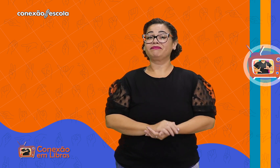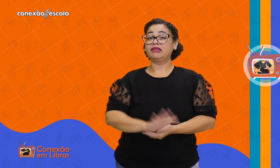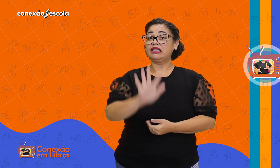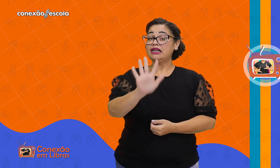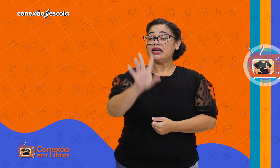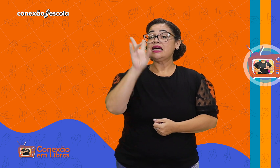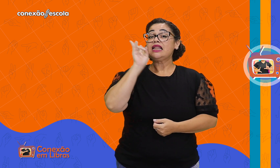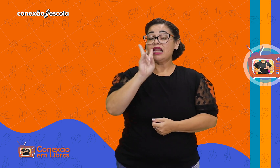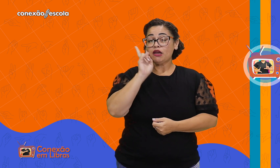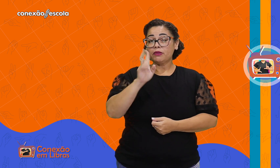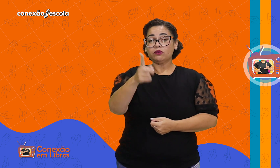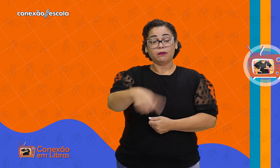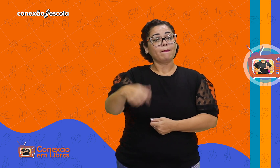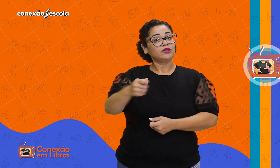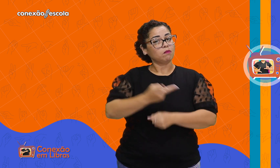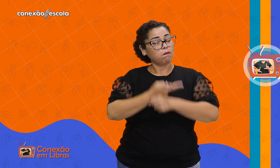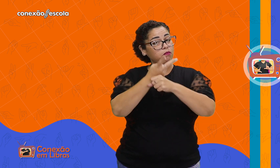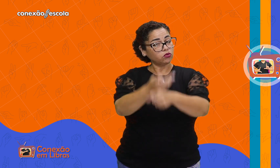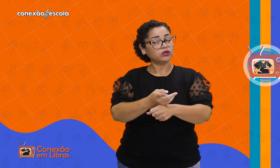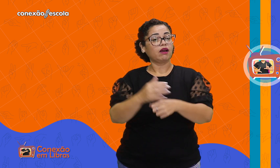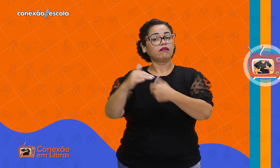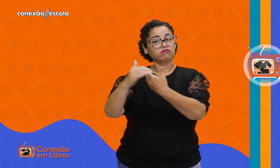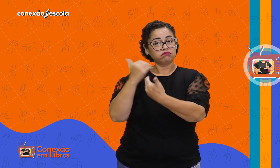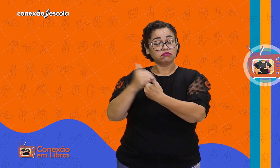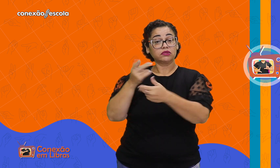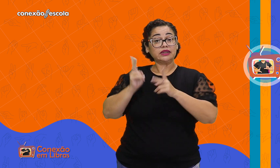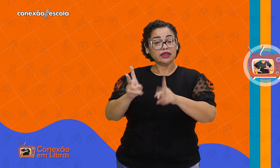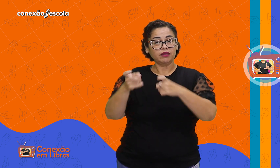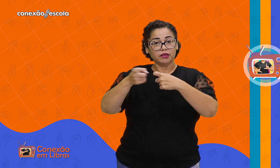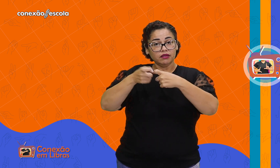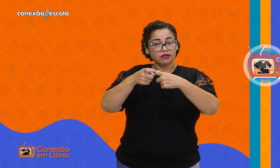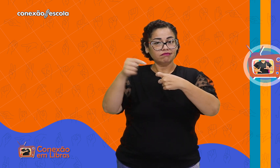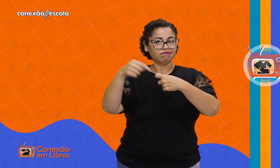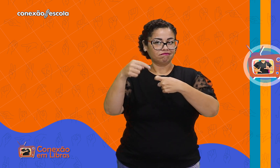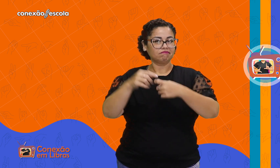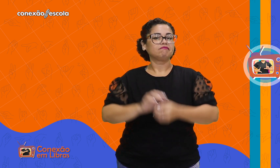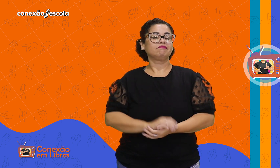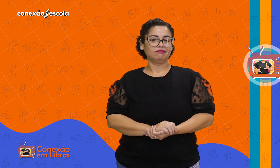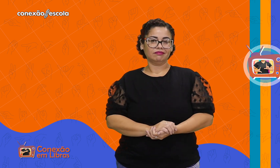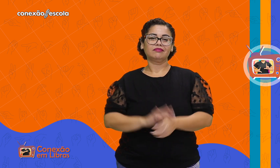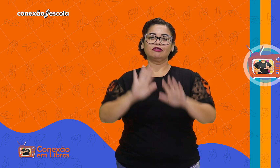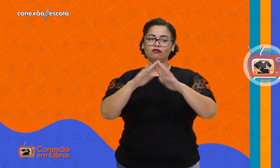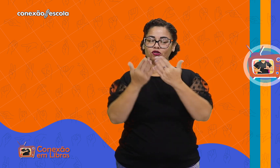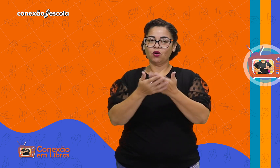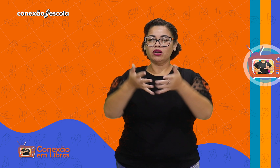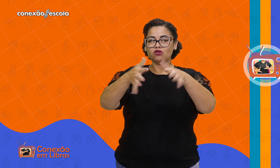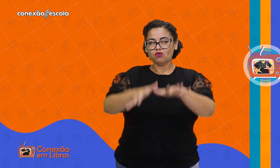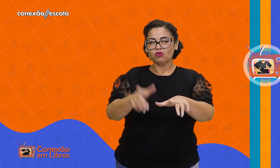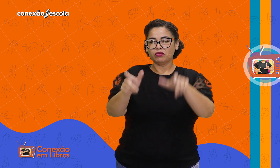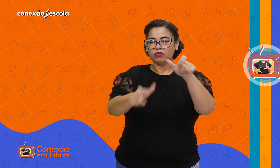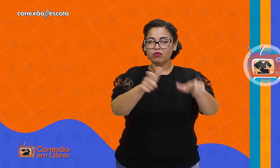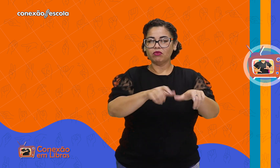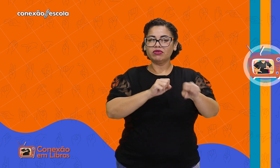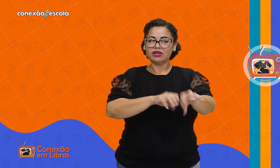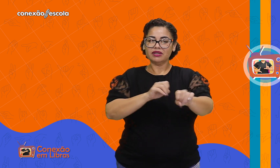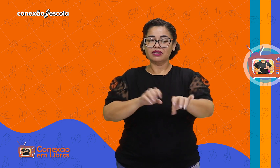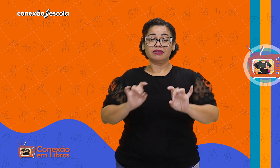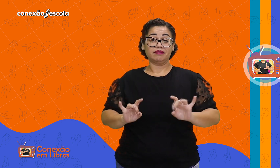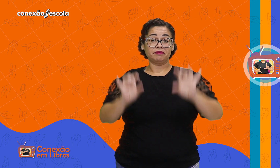famílias. Lembrando que é preciso buscar orientações médicas sempre. Escolas inclusivas e instituições de